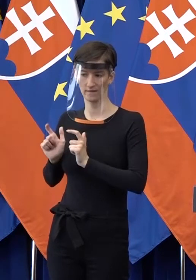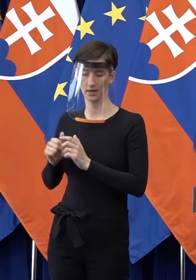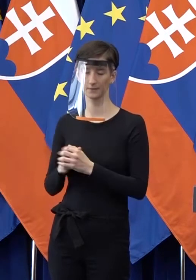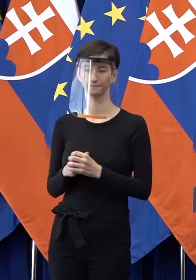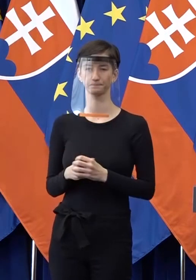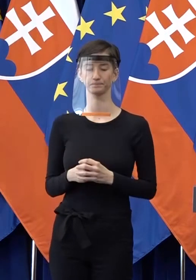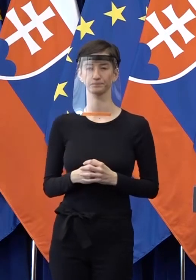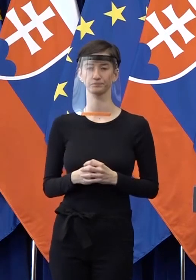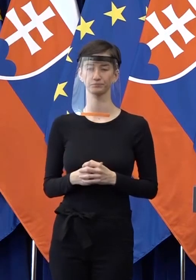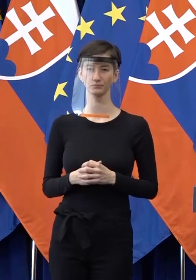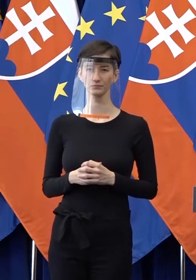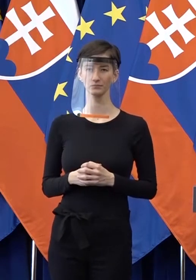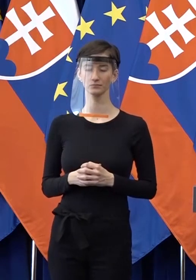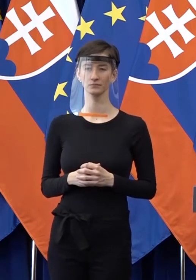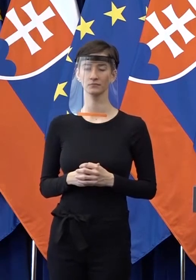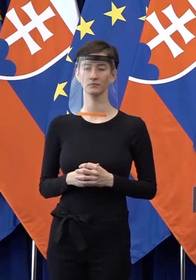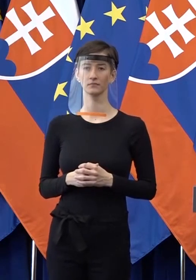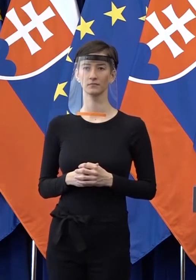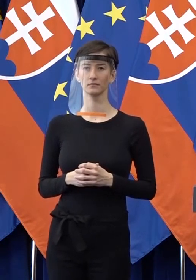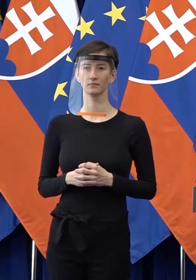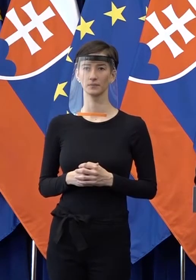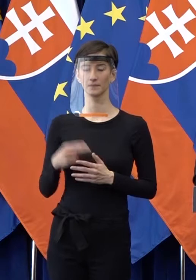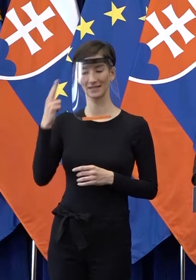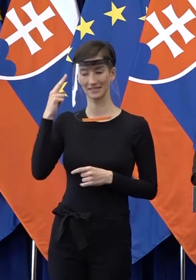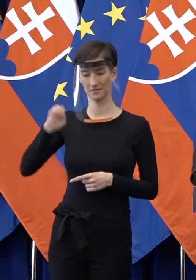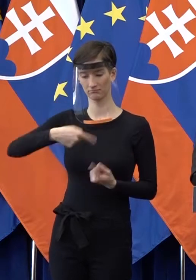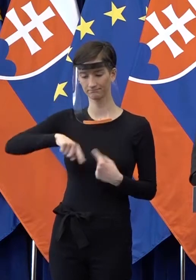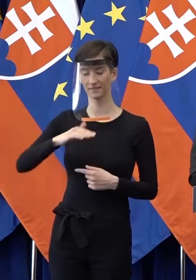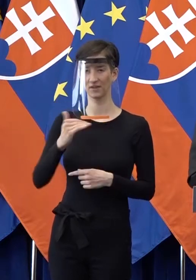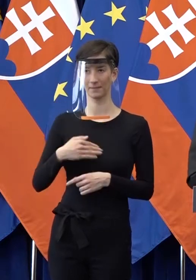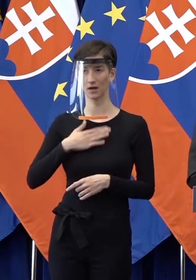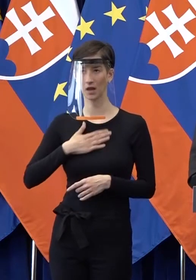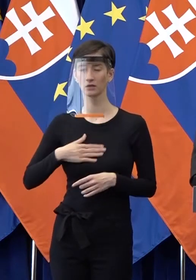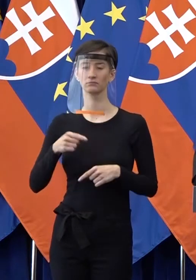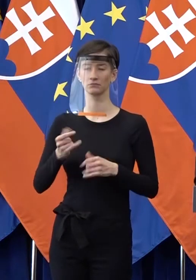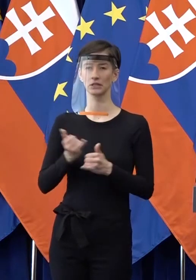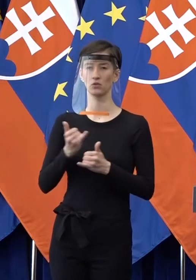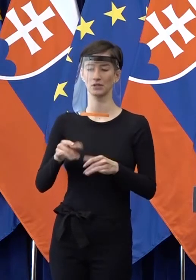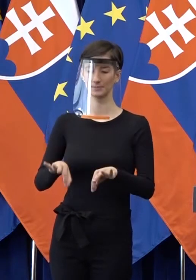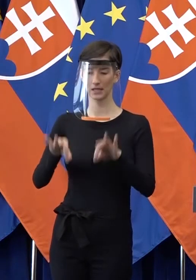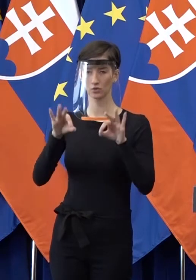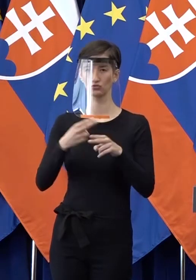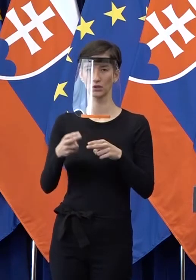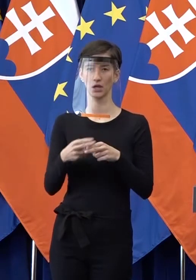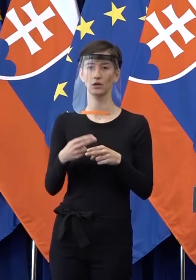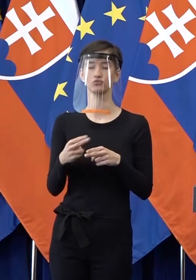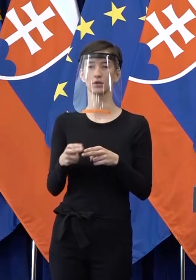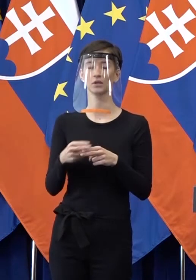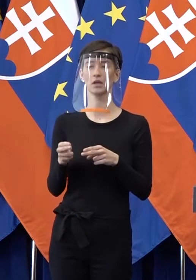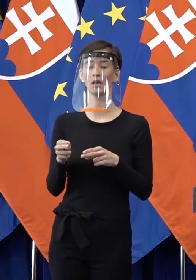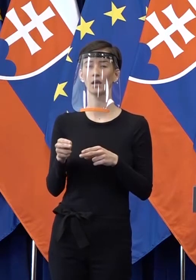platiť DPH a tak ďalej. Takže sme veľmi radi, že by sme sa mohli o tomto rozprávať naš riešenie, ktoré nie je možno až tak